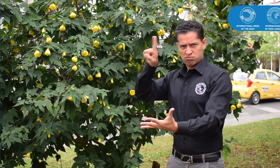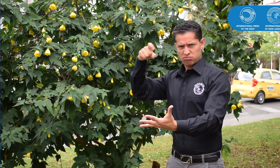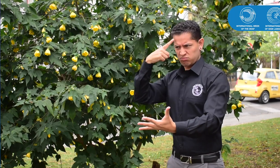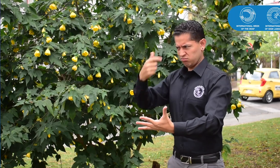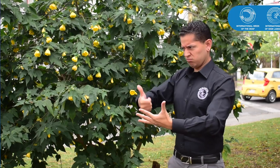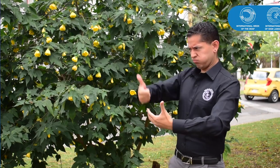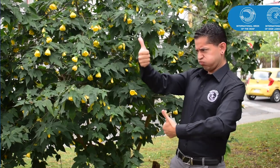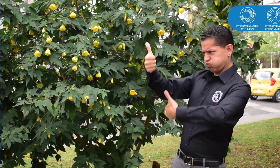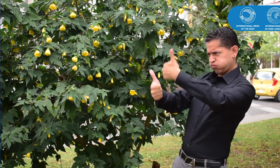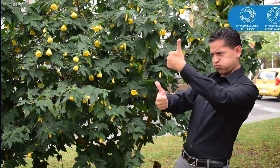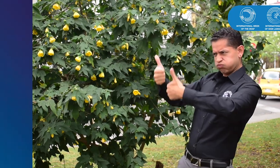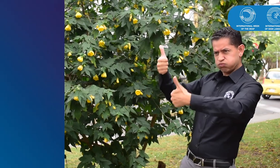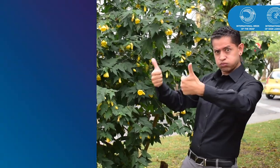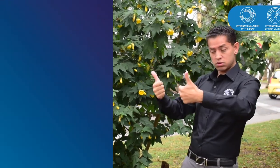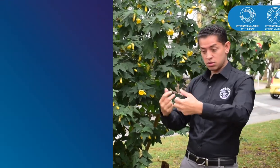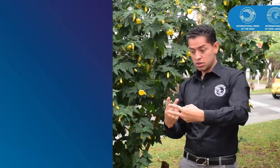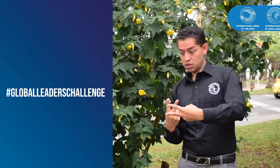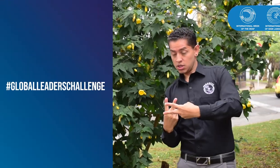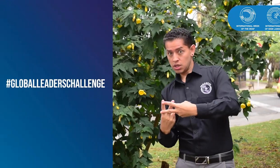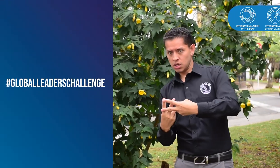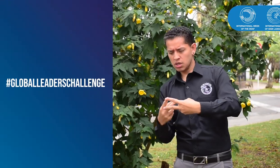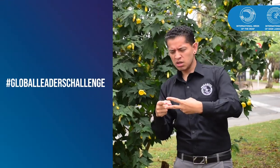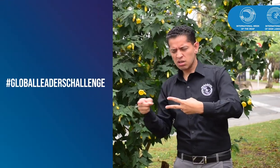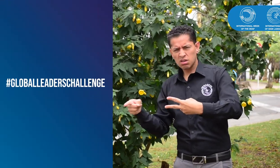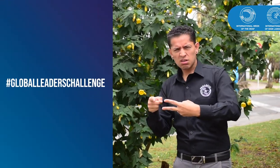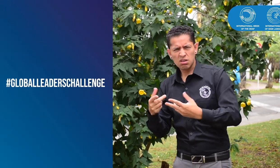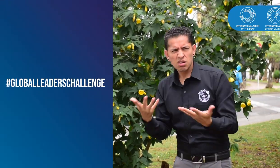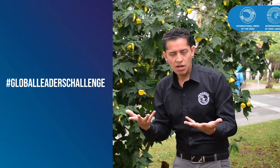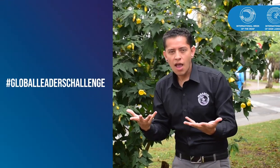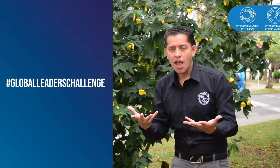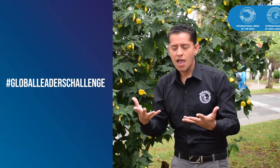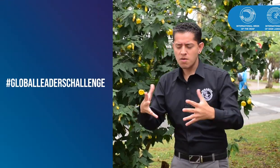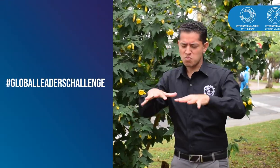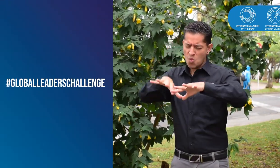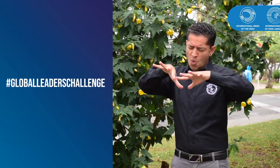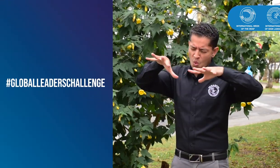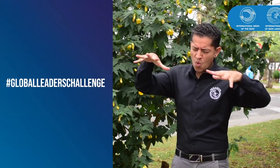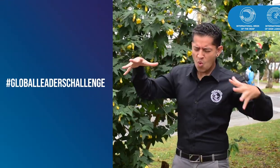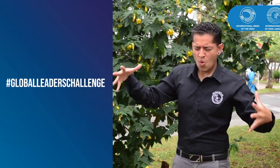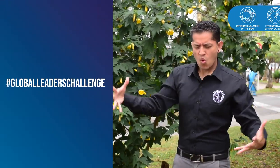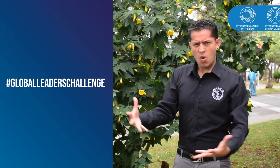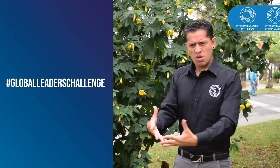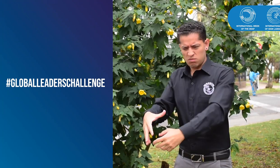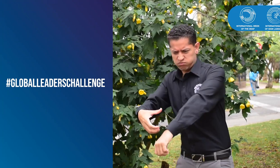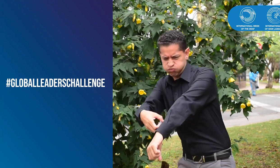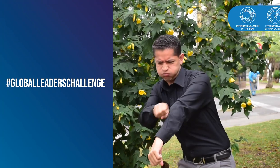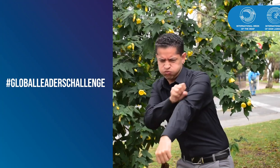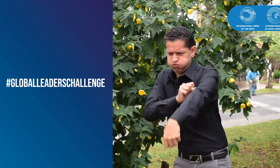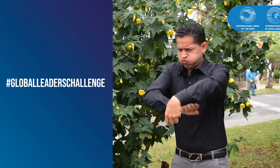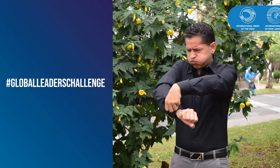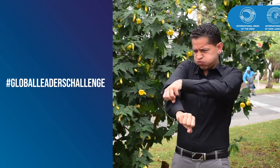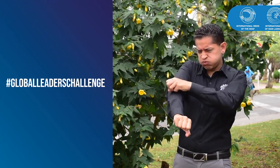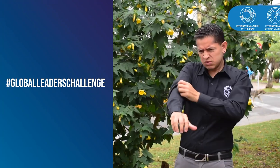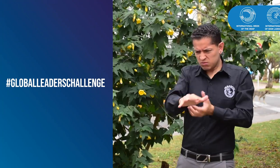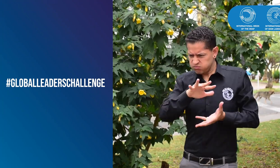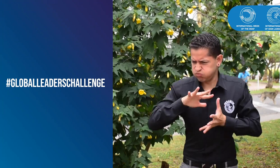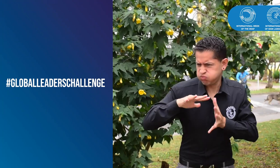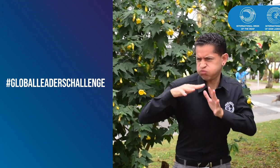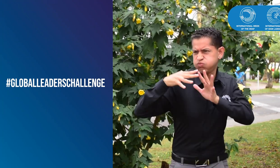lugar. Este lema también cuenta con un reto para los líderes mundiales. Numeral Global Leaders